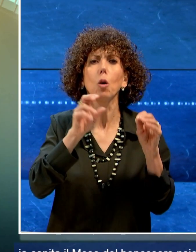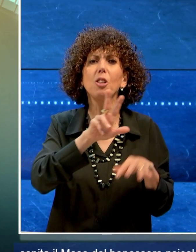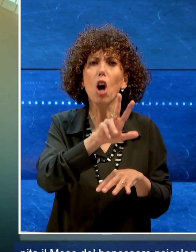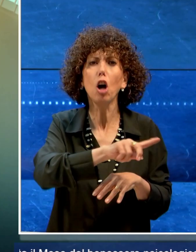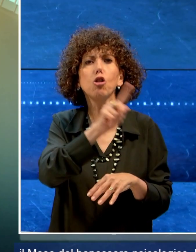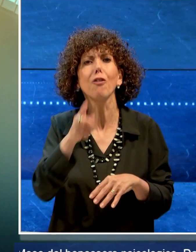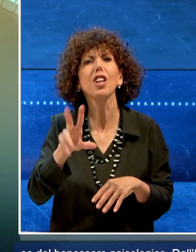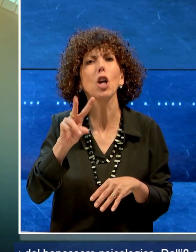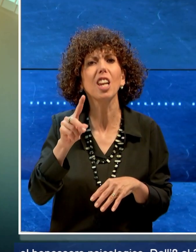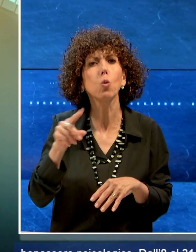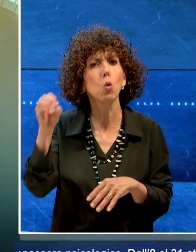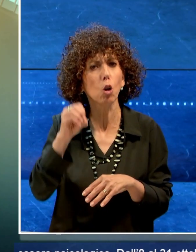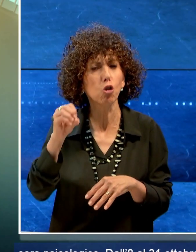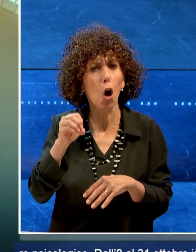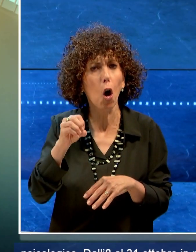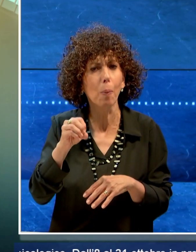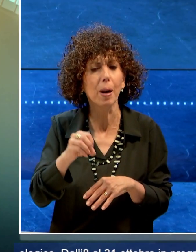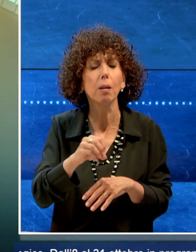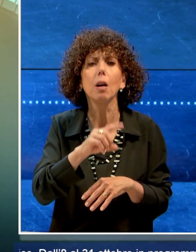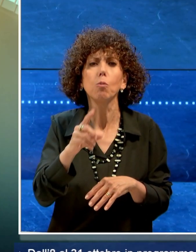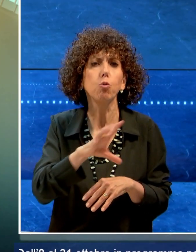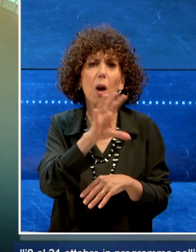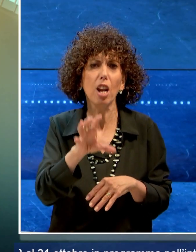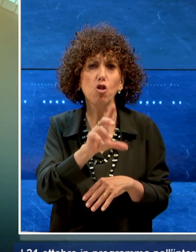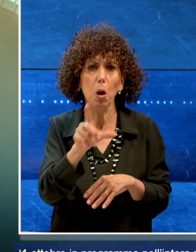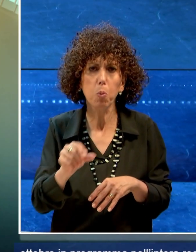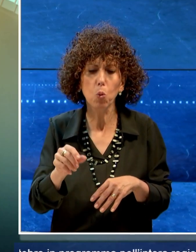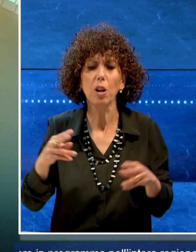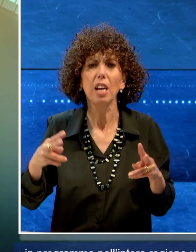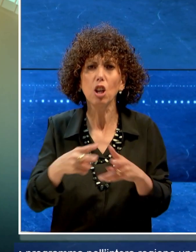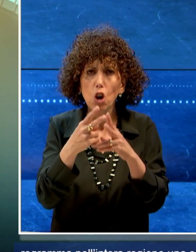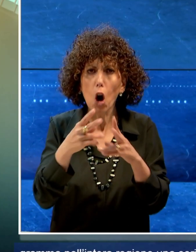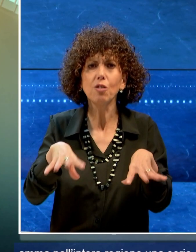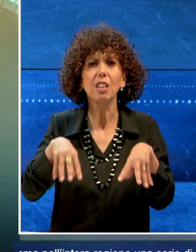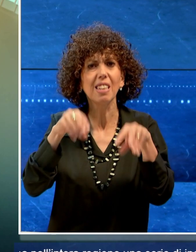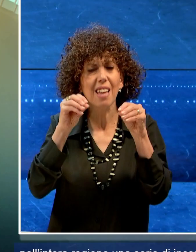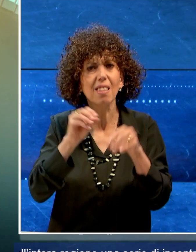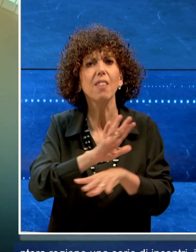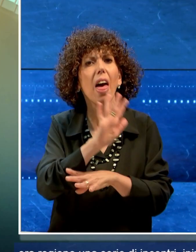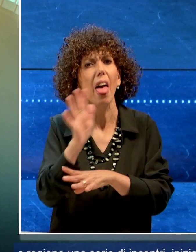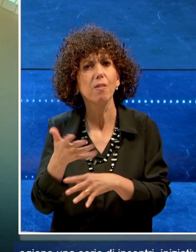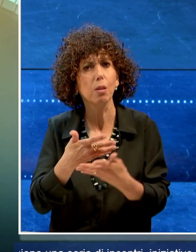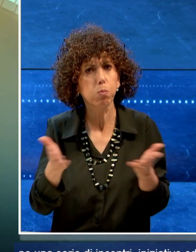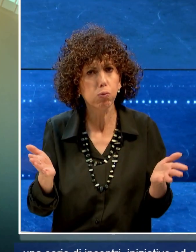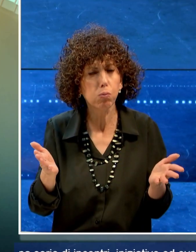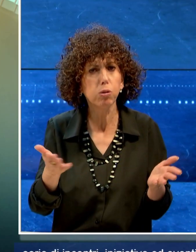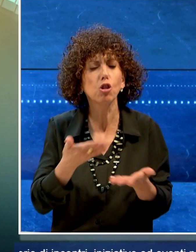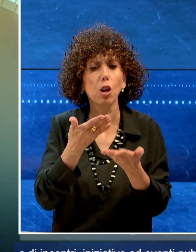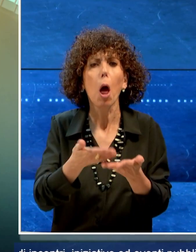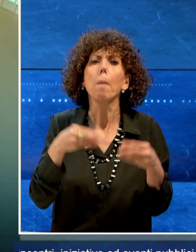programma in tutta la regione incontri, iniziative ed eventi pubblici proposti e organizzati dai